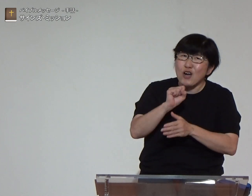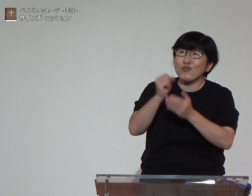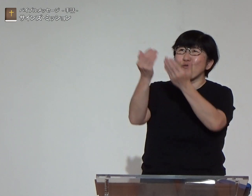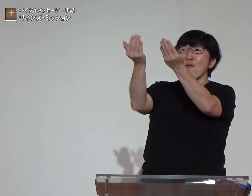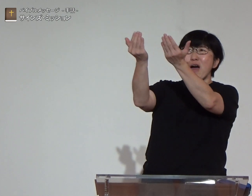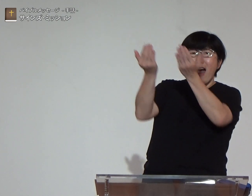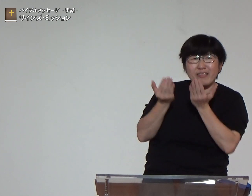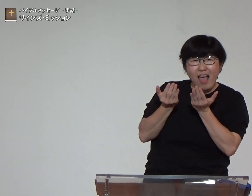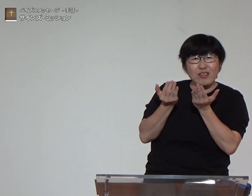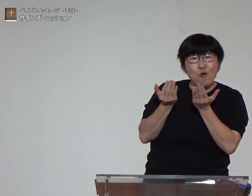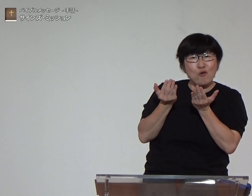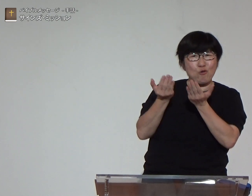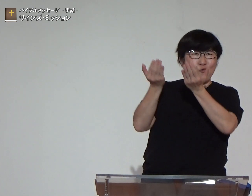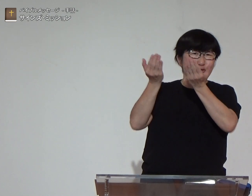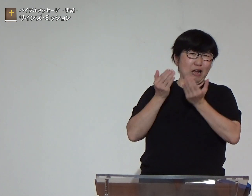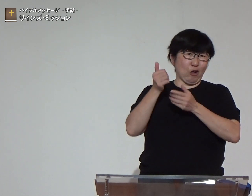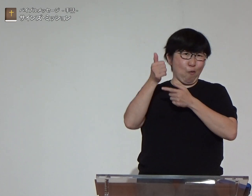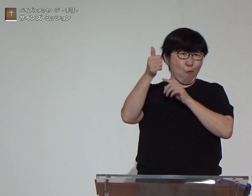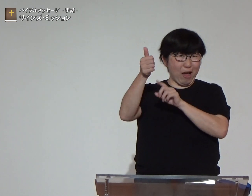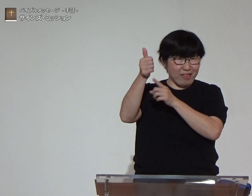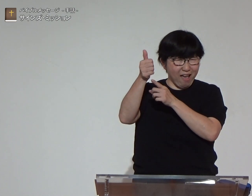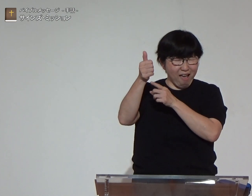もう一度チャンスをくださるお方